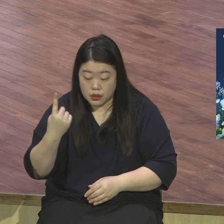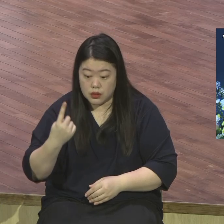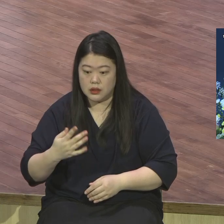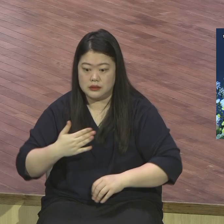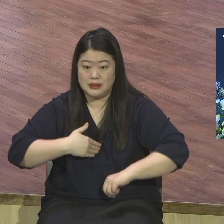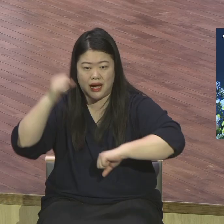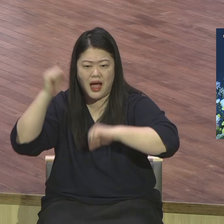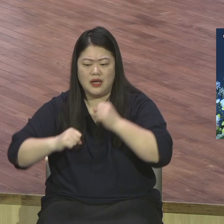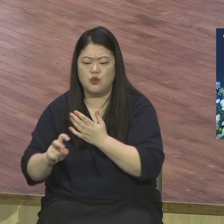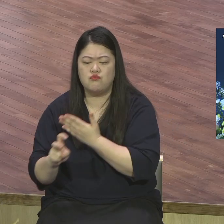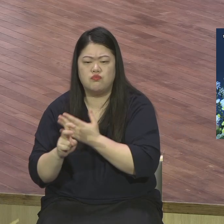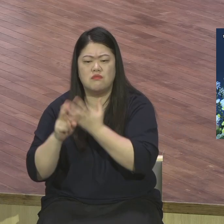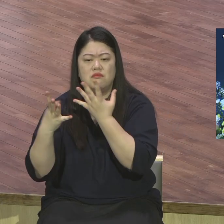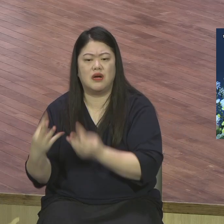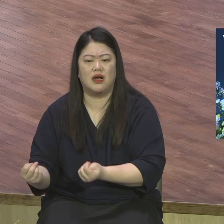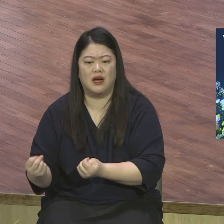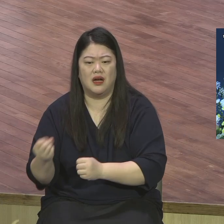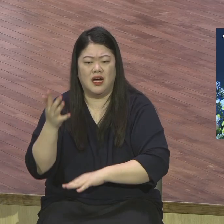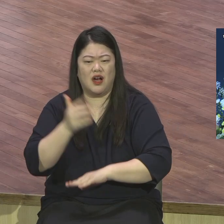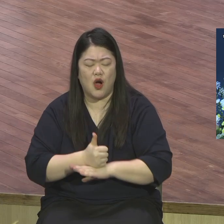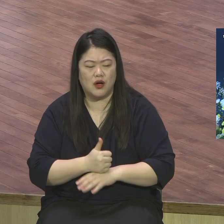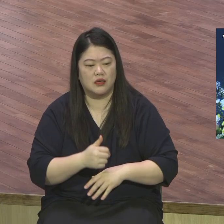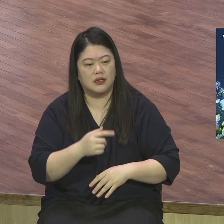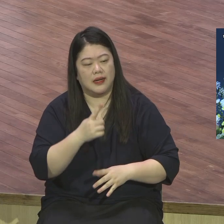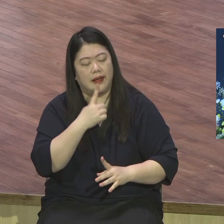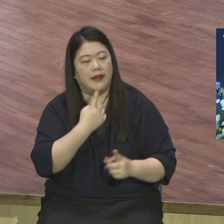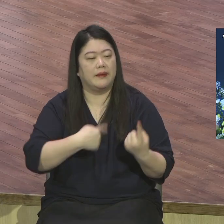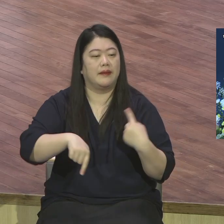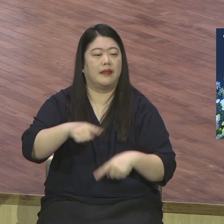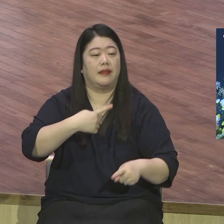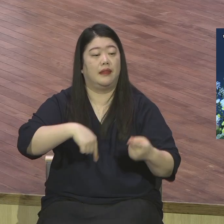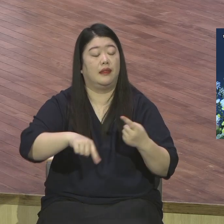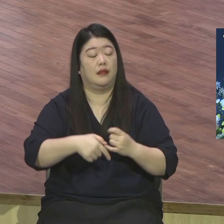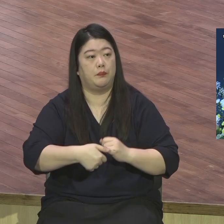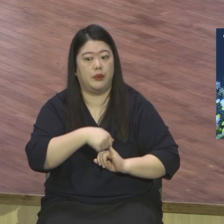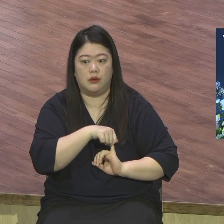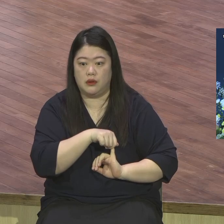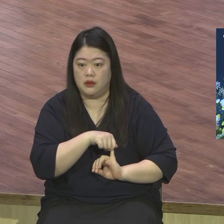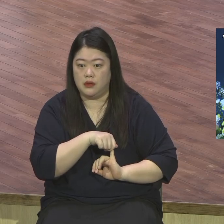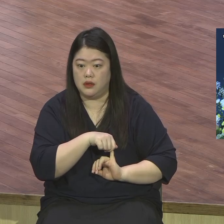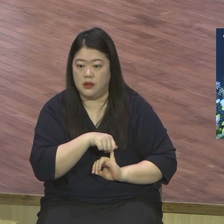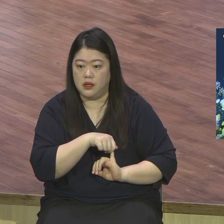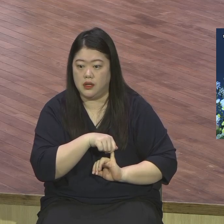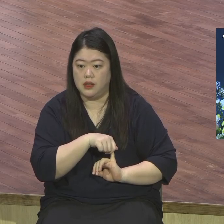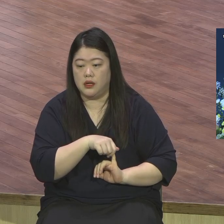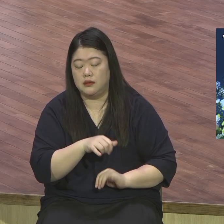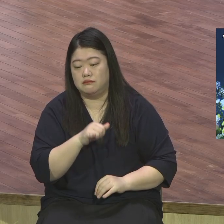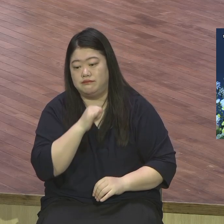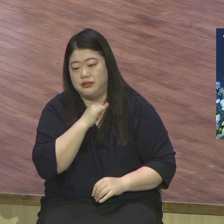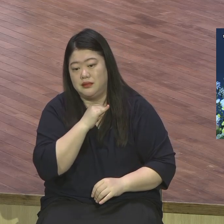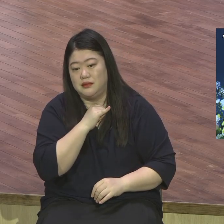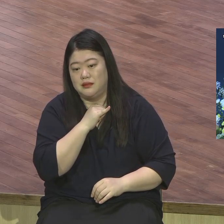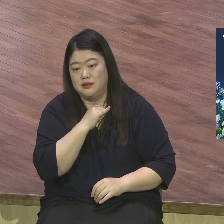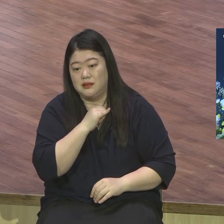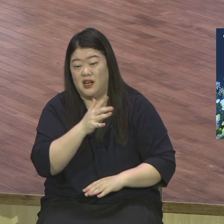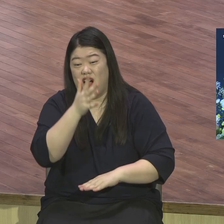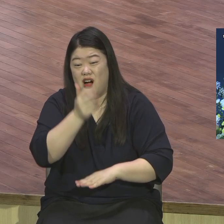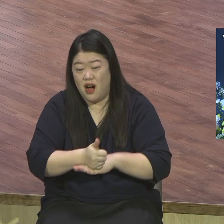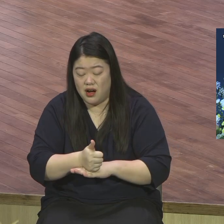그렇게 결국은 지킬 수가 없었고 결국은 다 드러나고